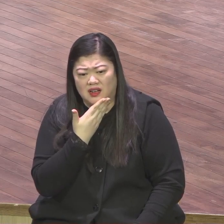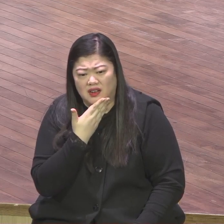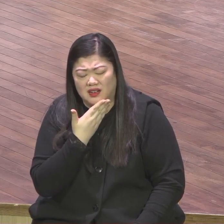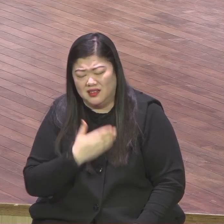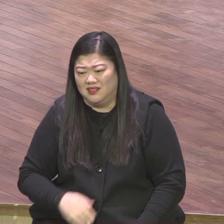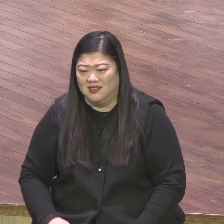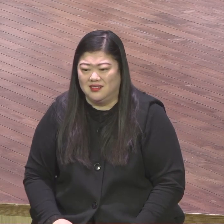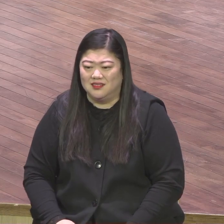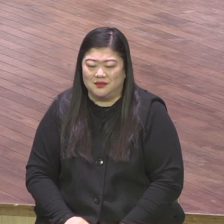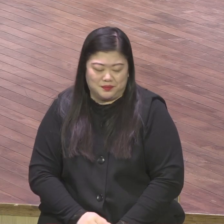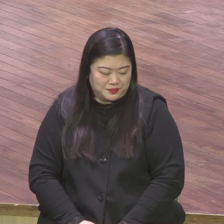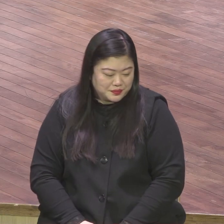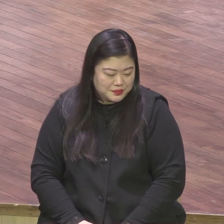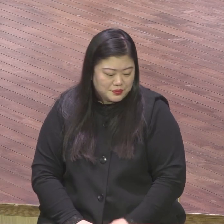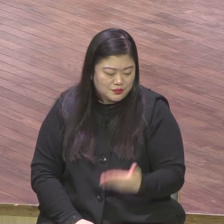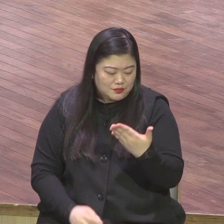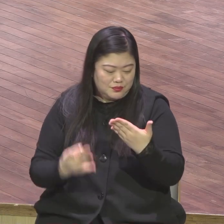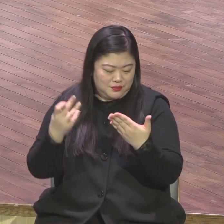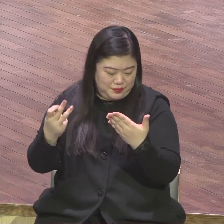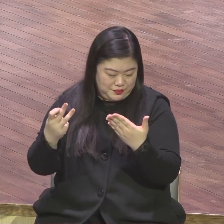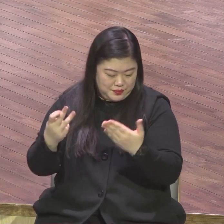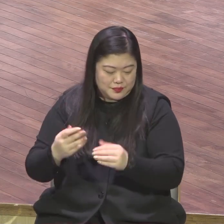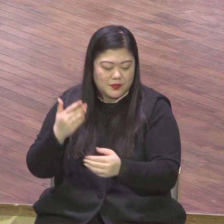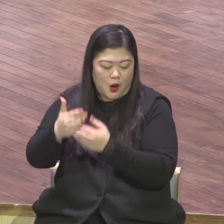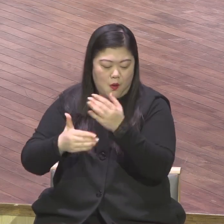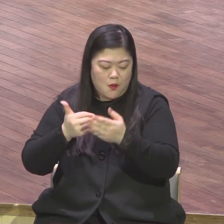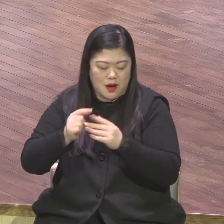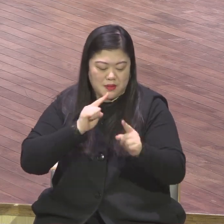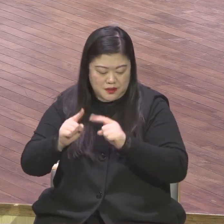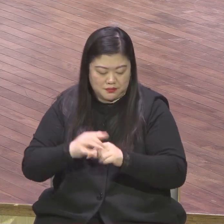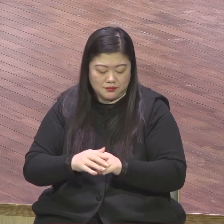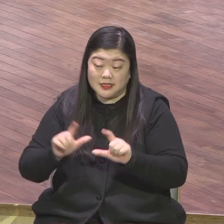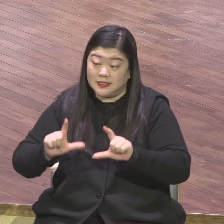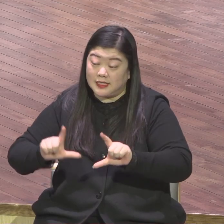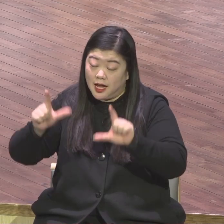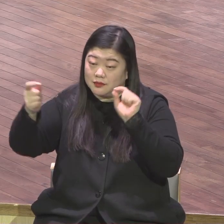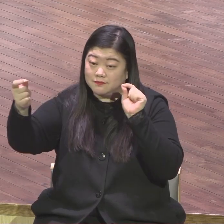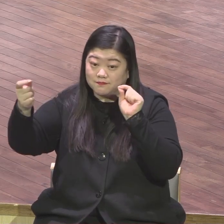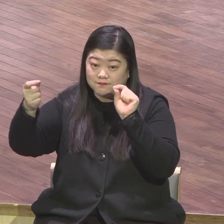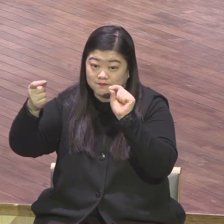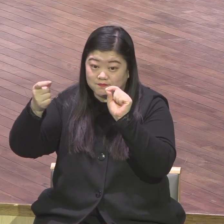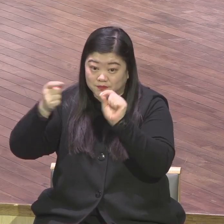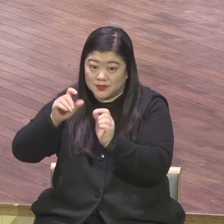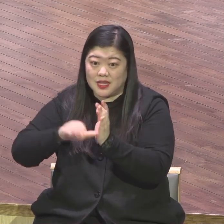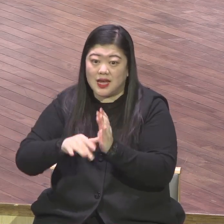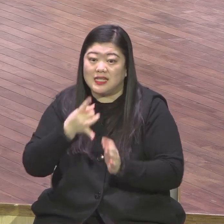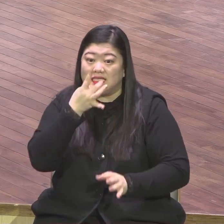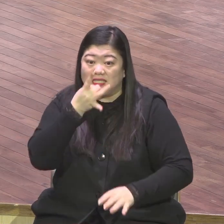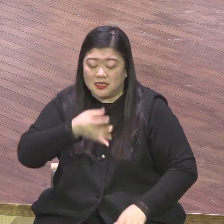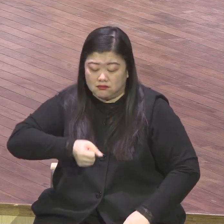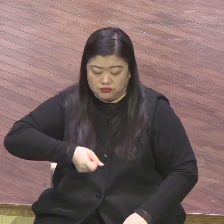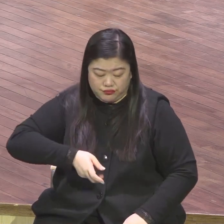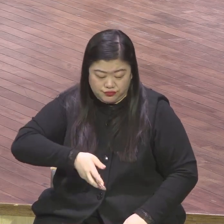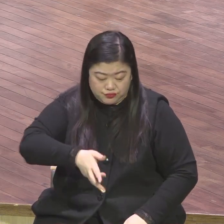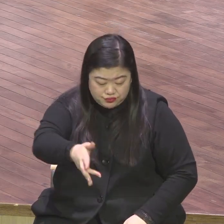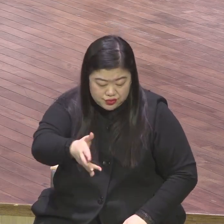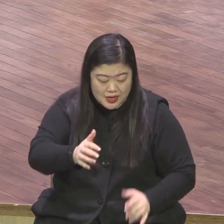여호와의 말씀이니라 보라 날이 이를지라 그때의 파중하는 자가 곡시 추수하는 자의 뒤를 이으며